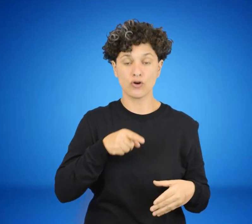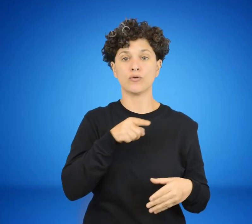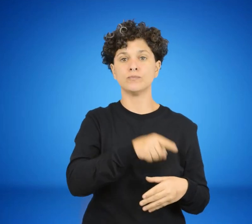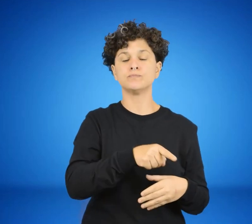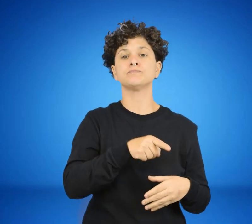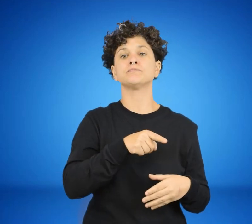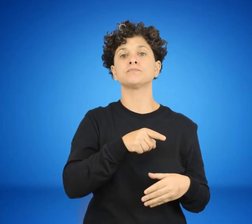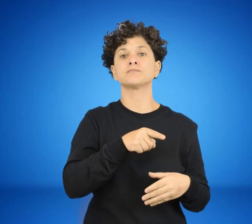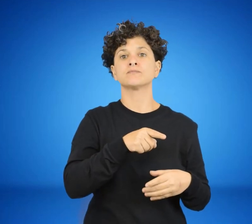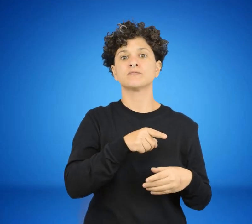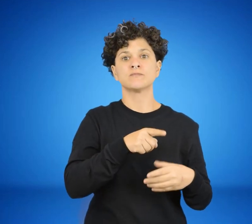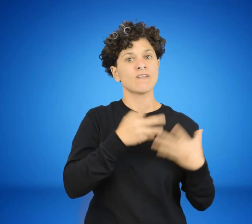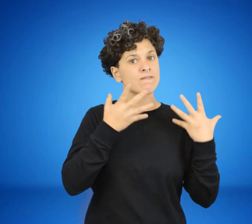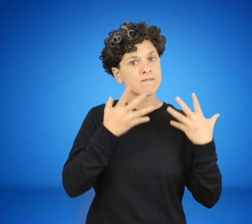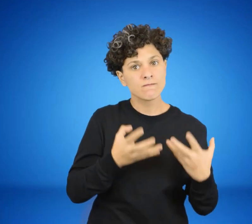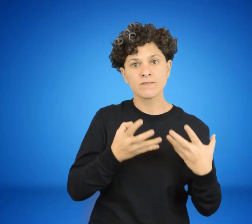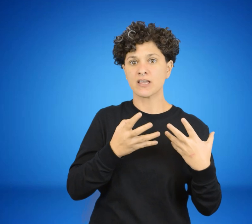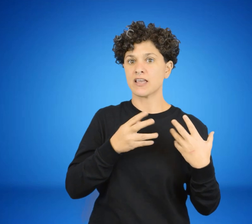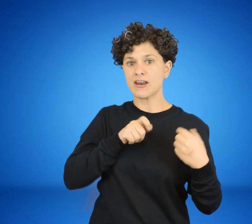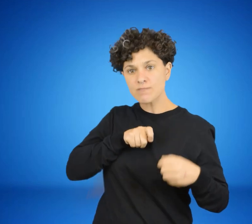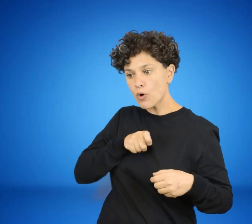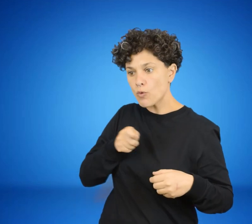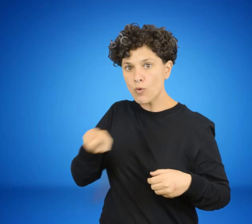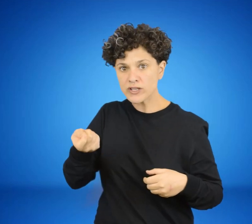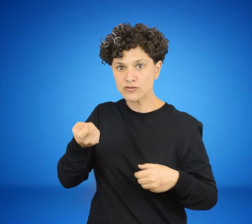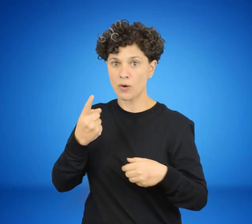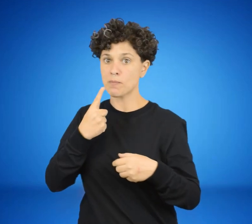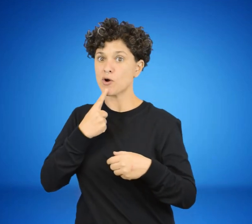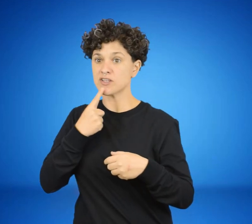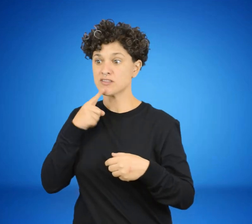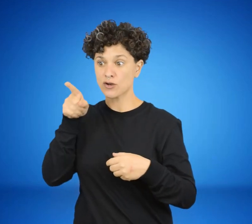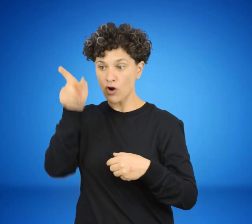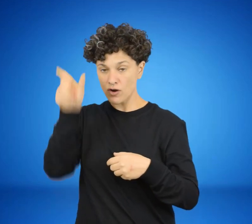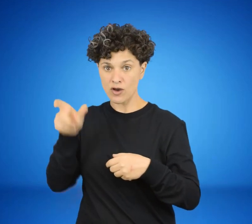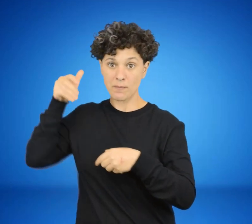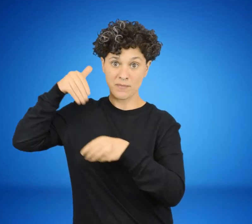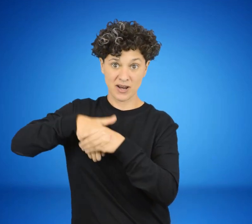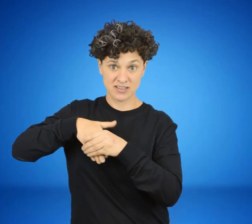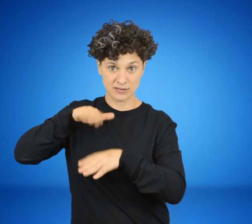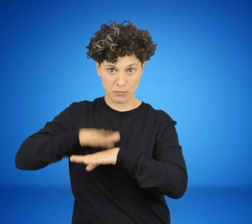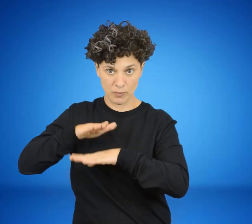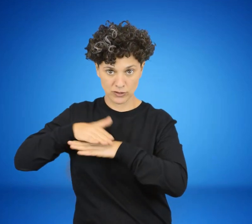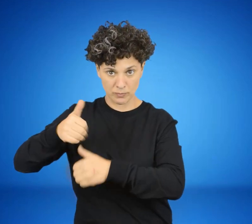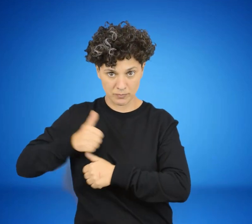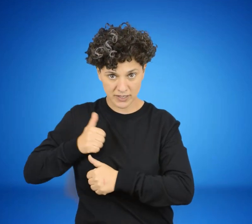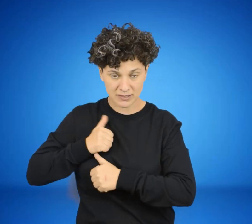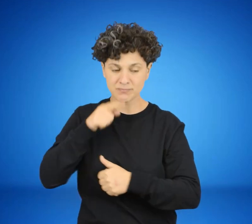Partido Nacional impulsaron el juicio político al presidente, pero los votos no